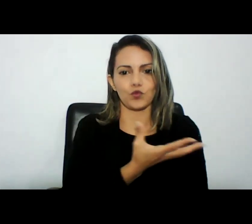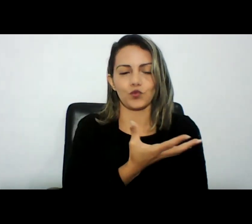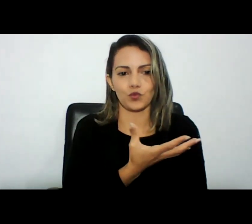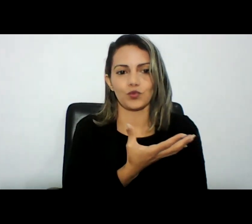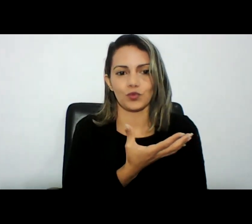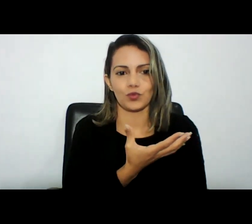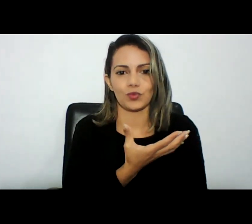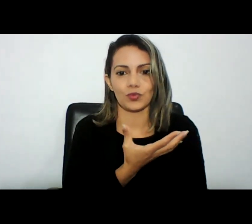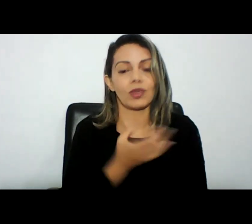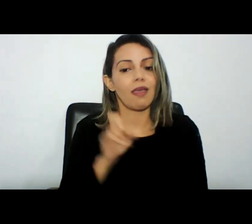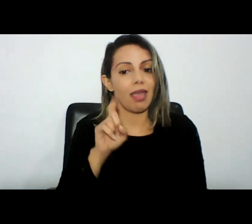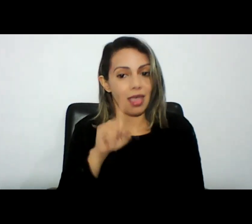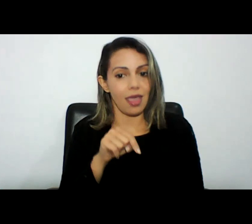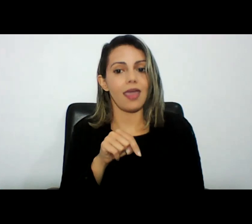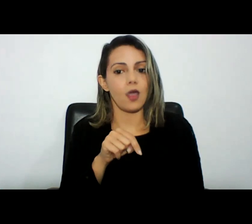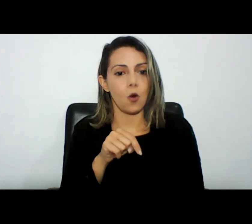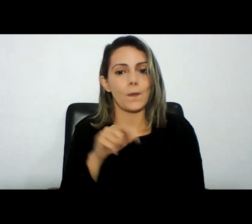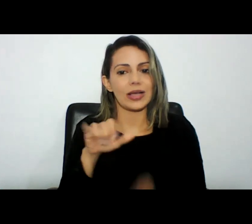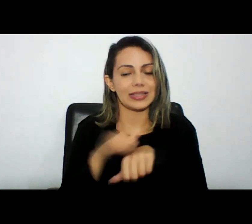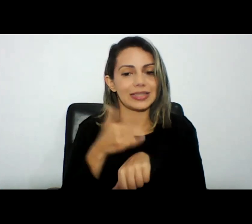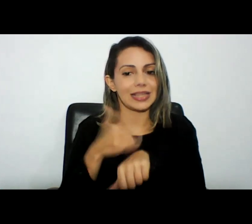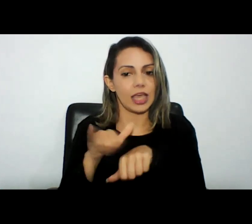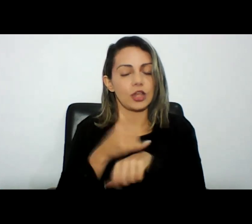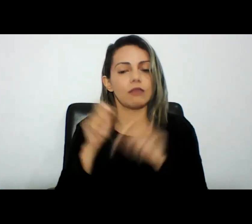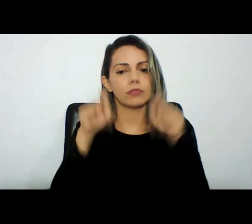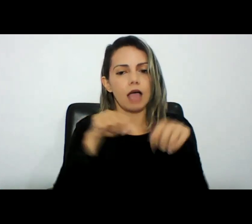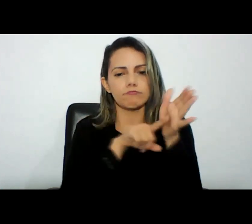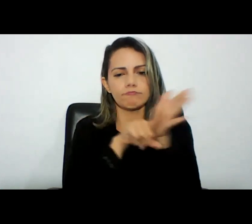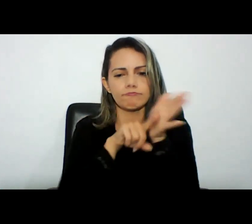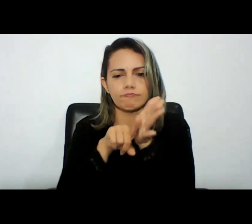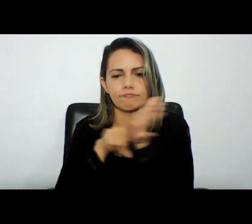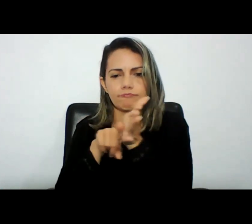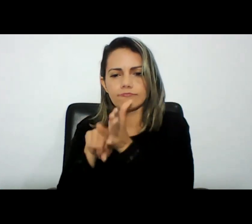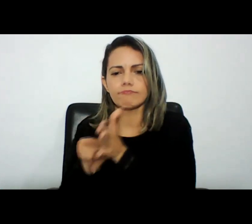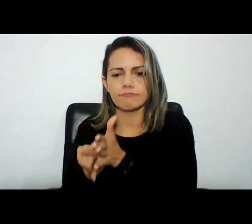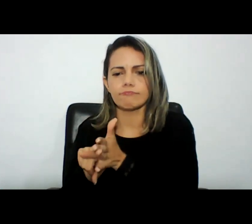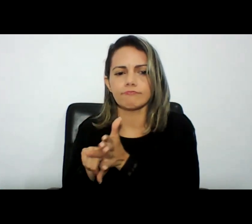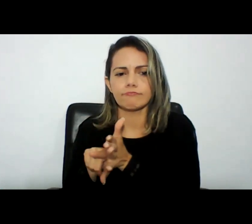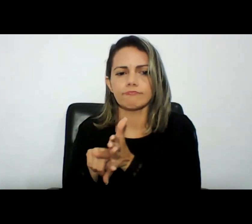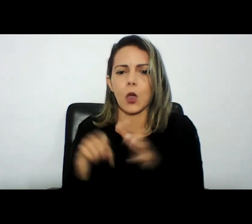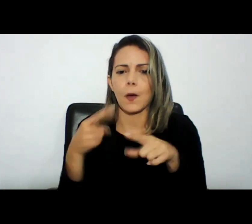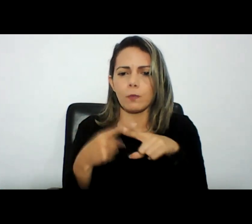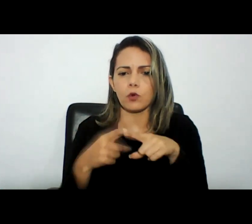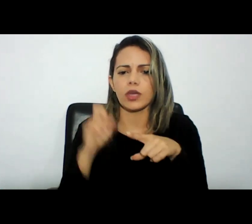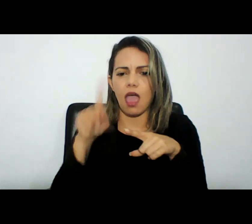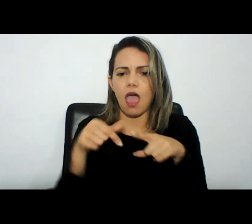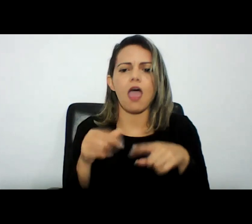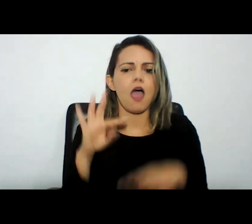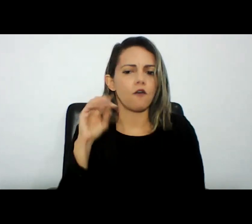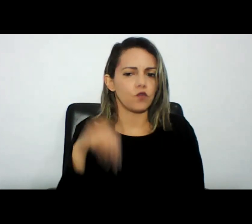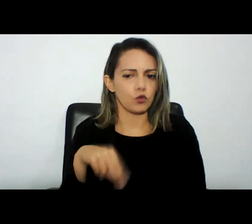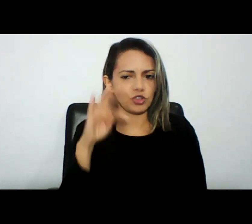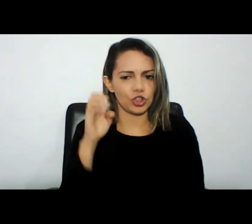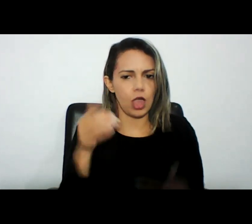sendo uma ferramenta de investigação por ser fonte aberta todos